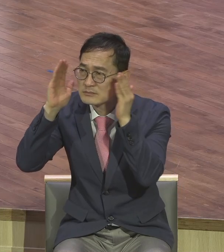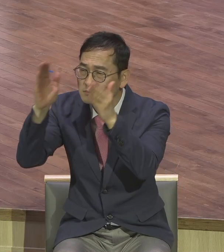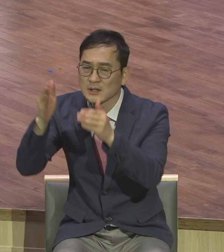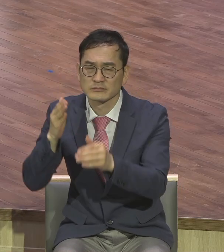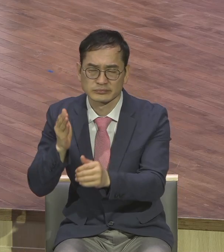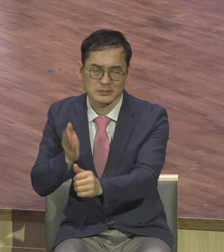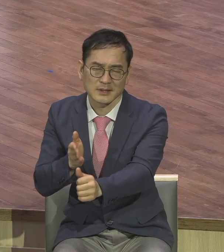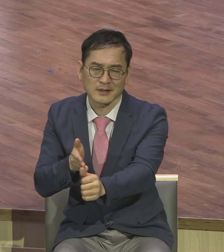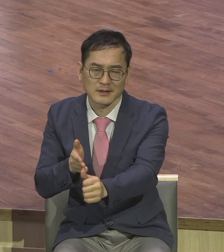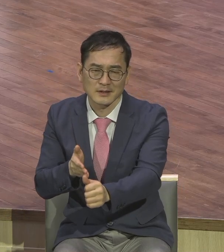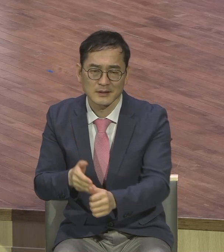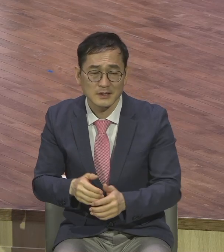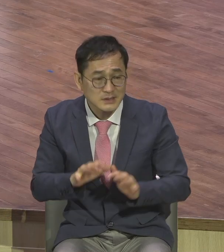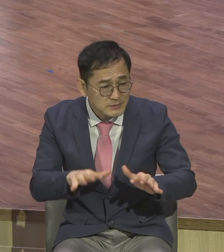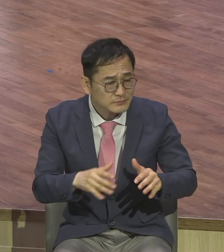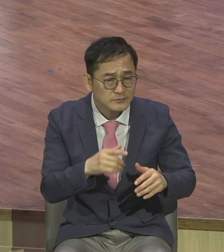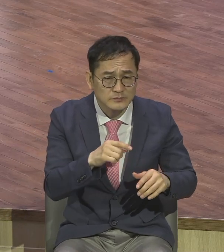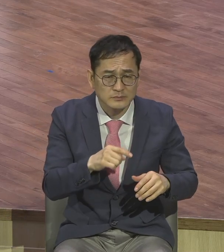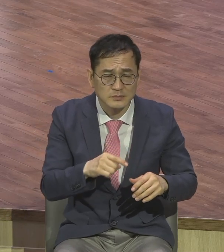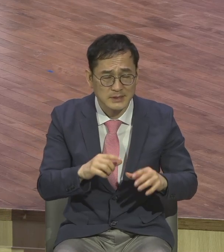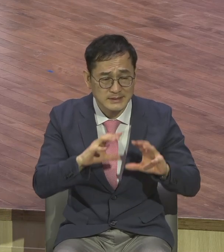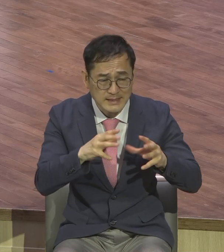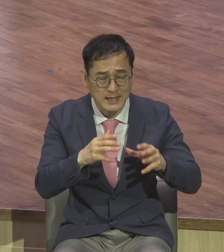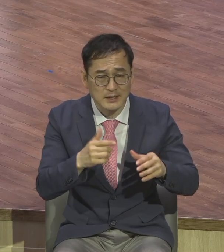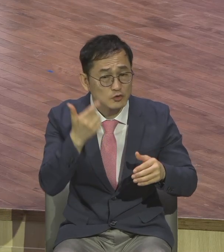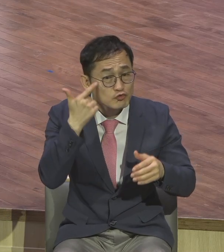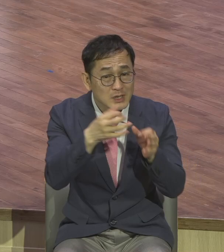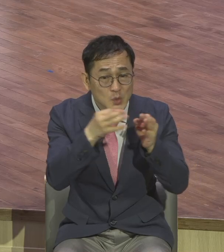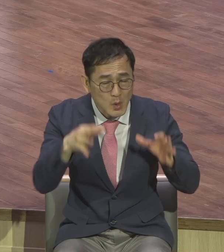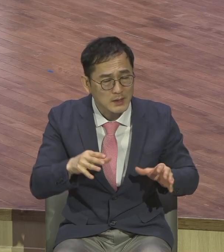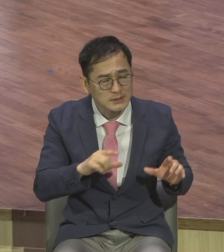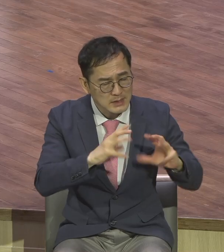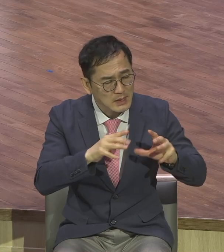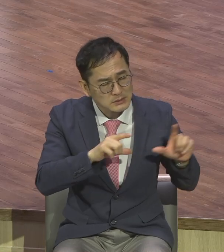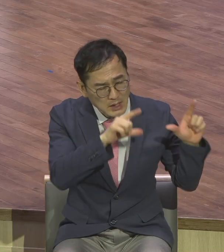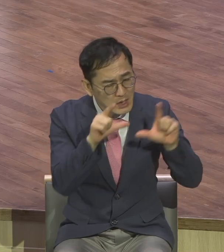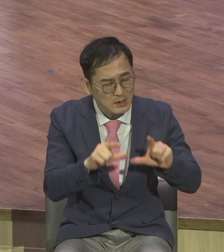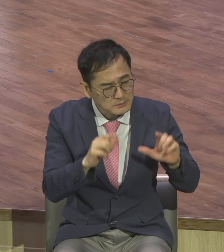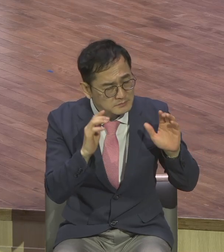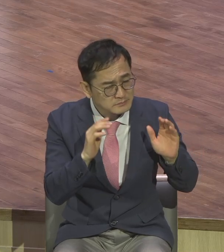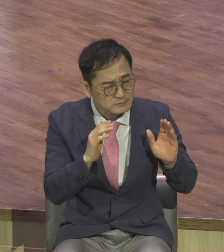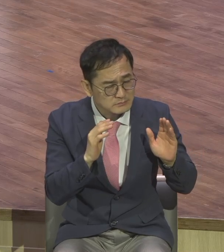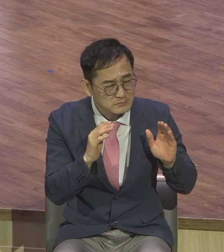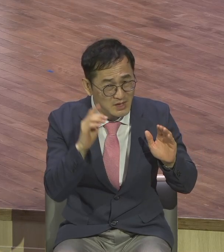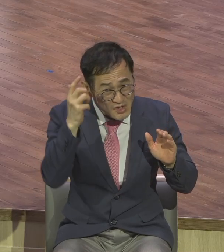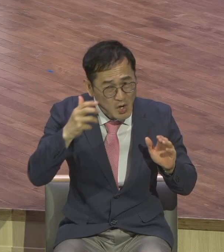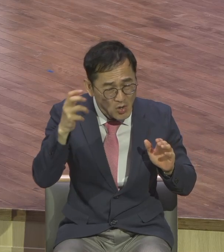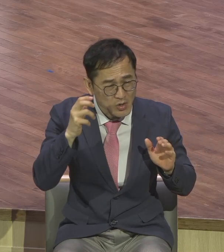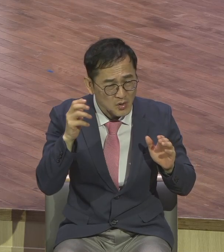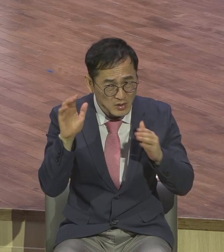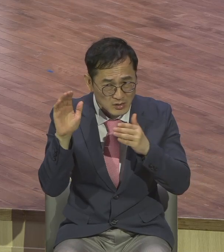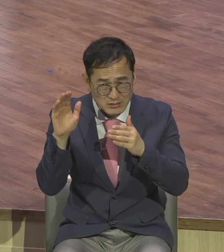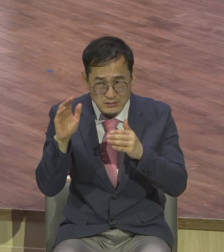살았으면 주일 하루 만이라도 좀 영적으로 돌아서라. 어색하게 그러지 말고